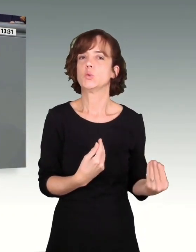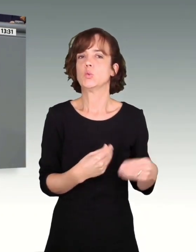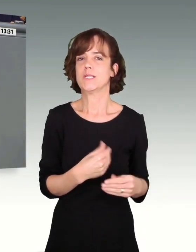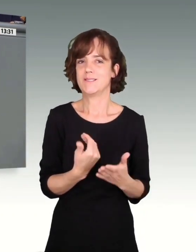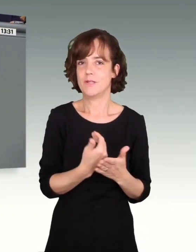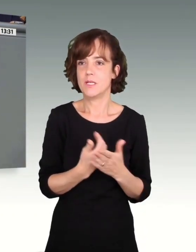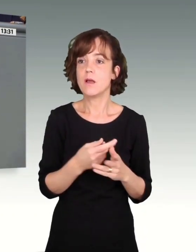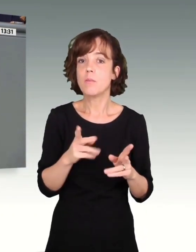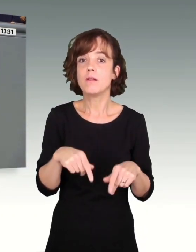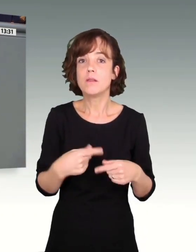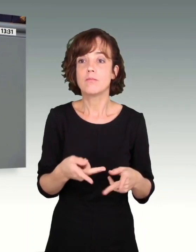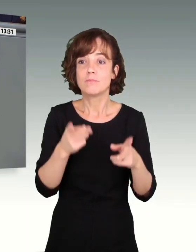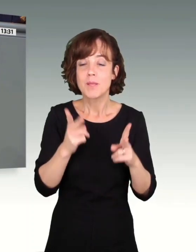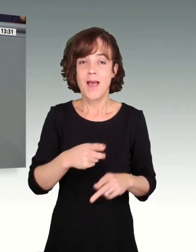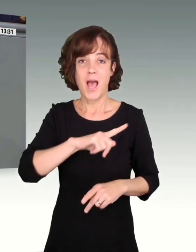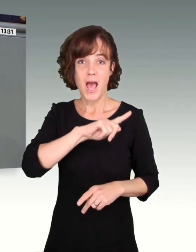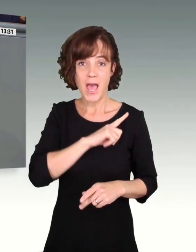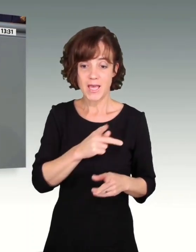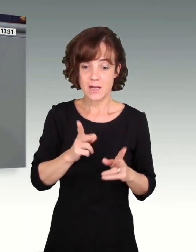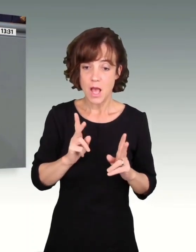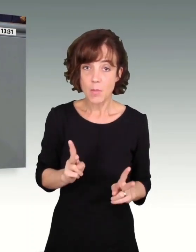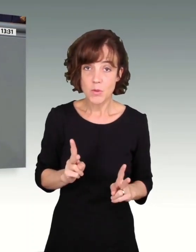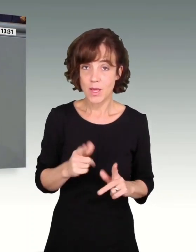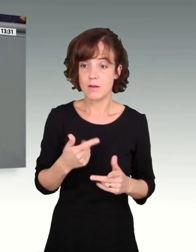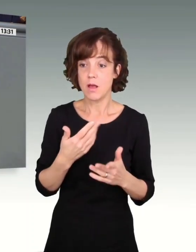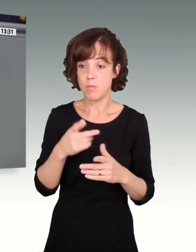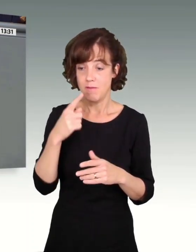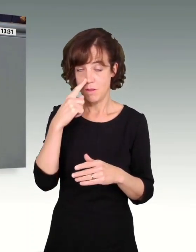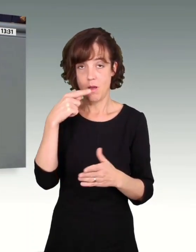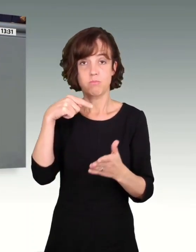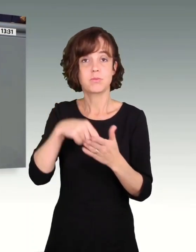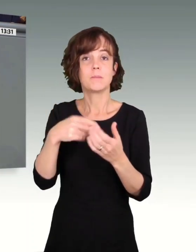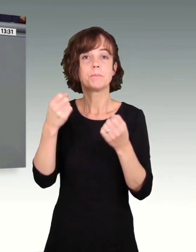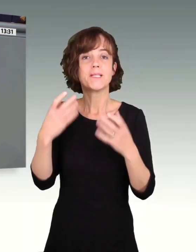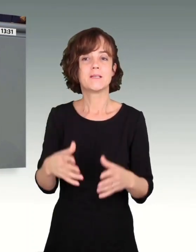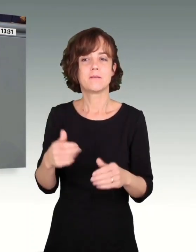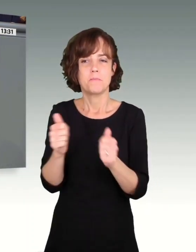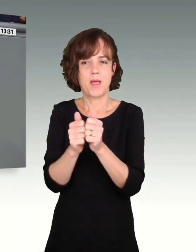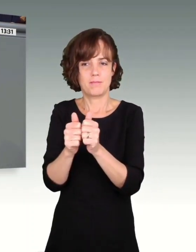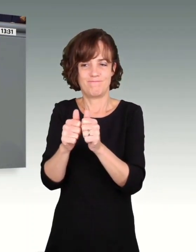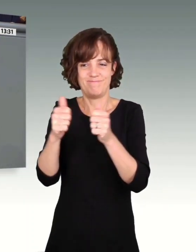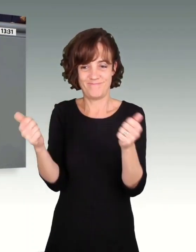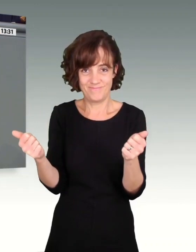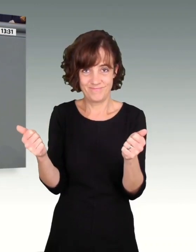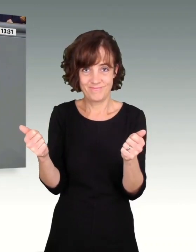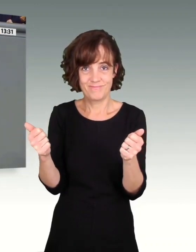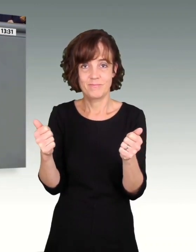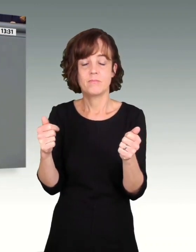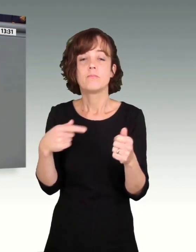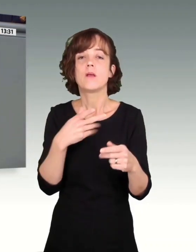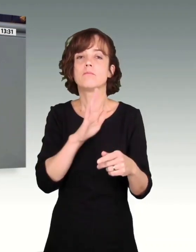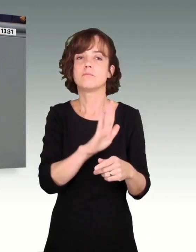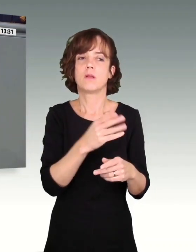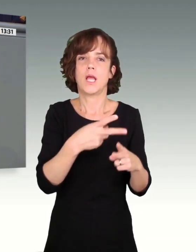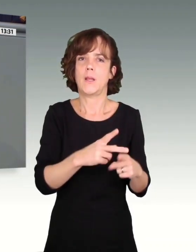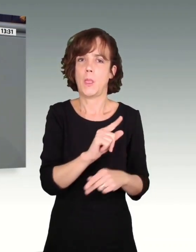keine eigene Absicherung hat, was gerade eben in Trennungssituationen häufig darin mündet, dass die Frauen halt schlechter abgesichert sind, dass geringere Rentenansprüche auch